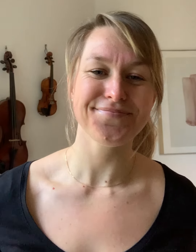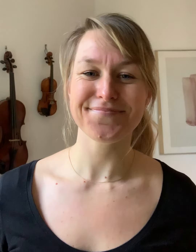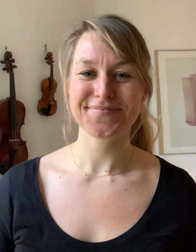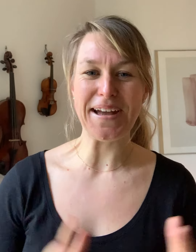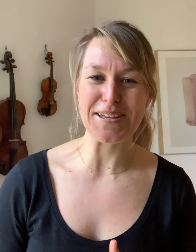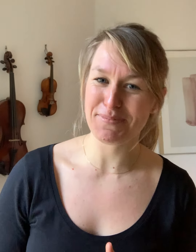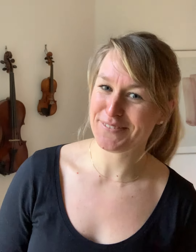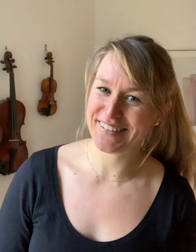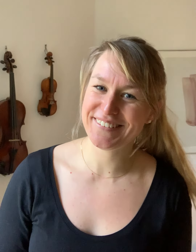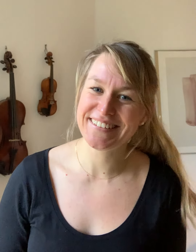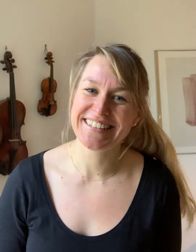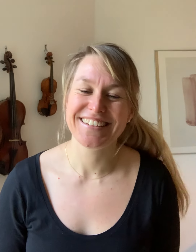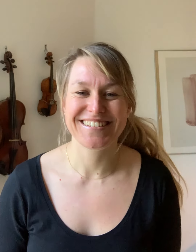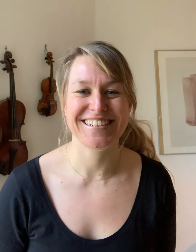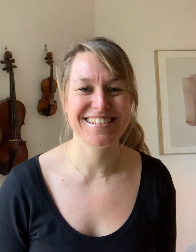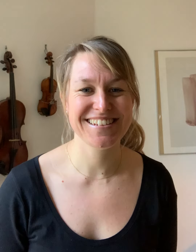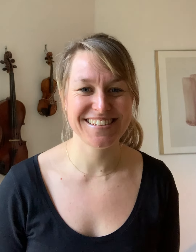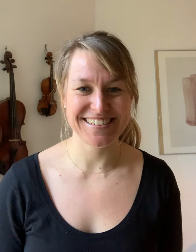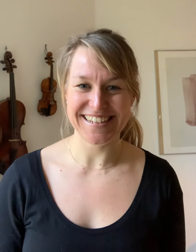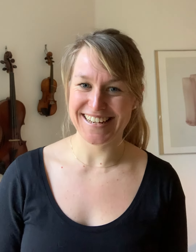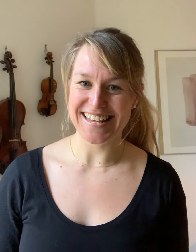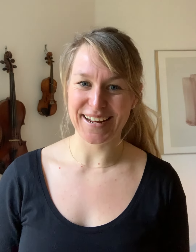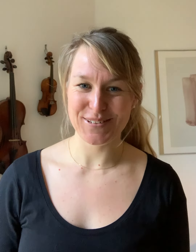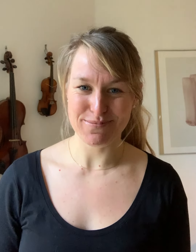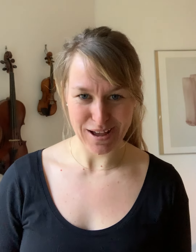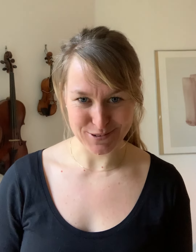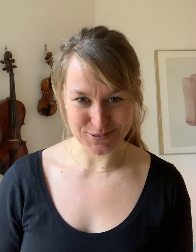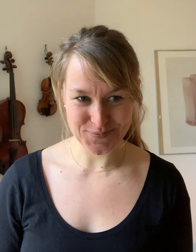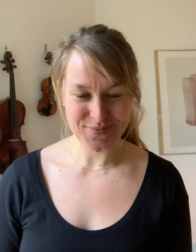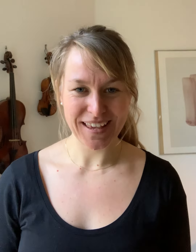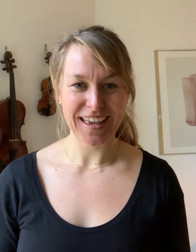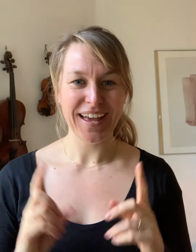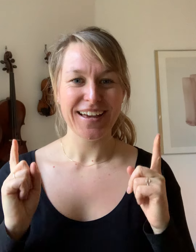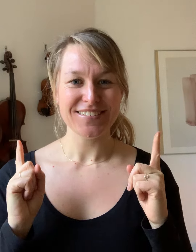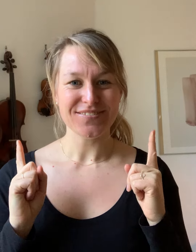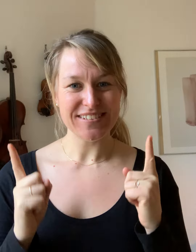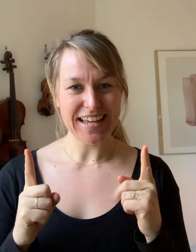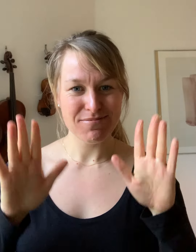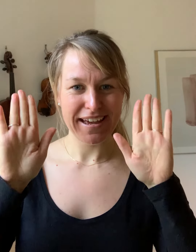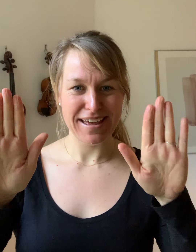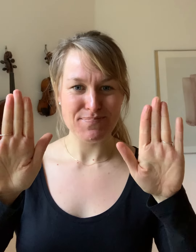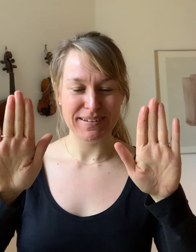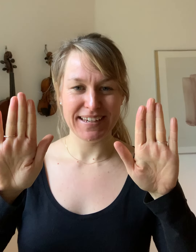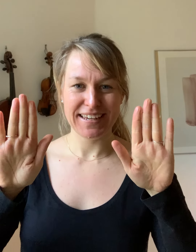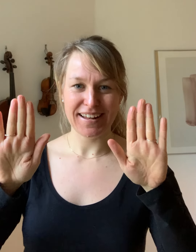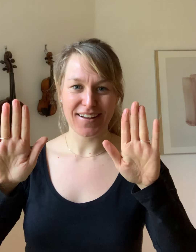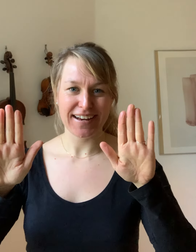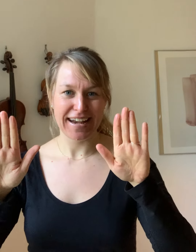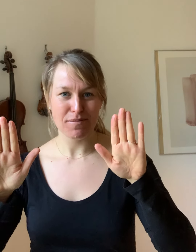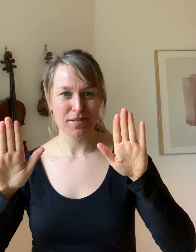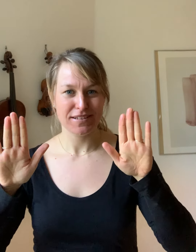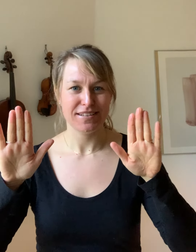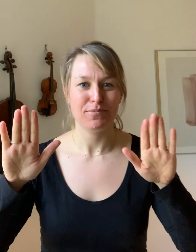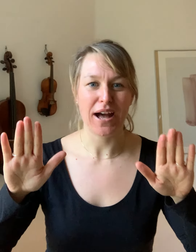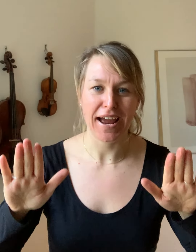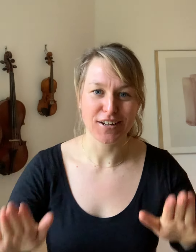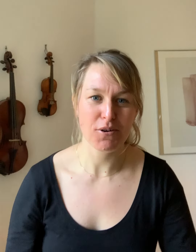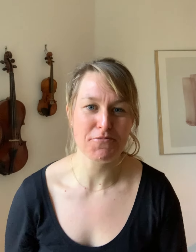Hej Sprink for livet. Det er tid til dagens aktive pause. Vi starter med at have begge hænder klappet på egne lov.